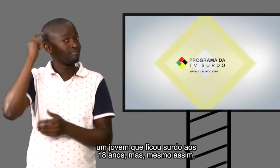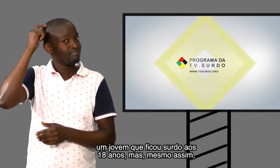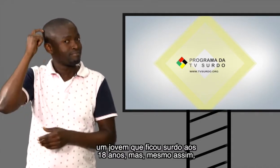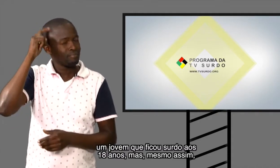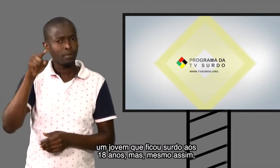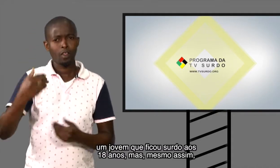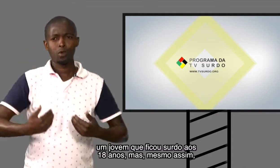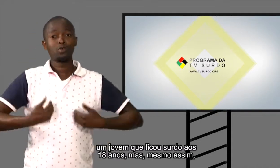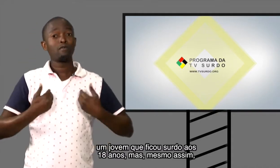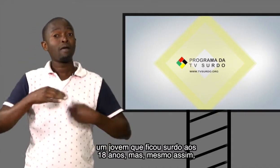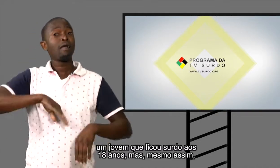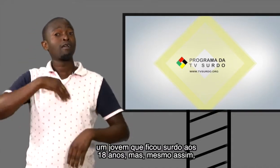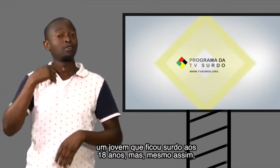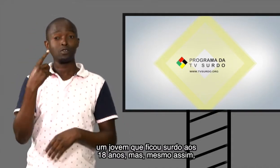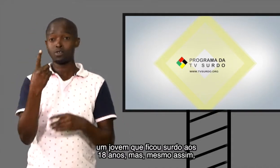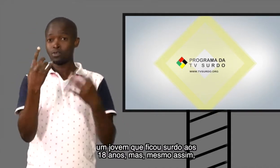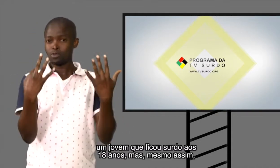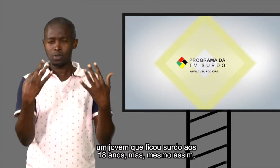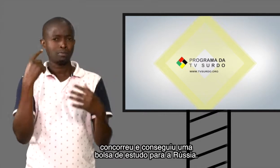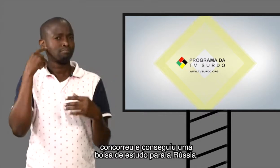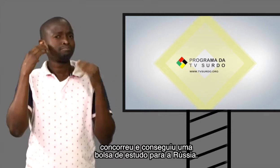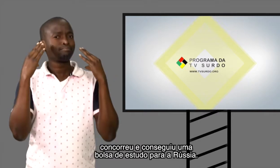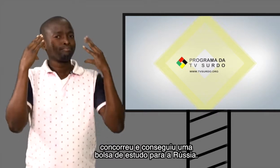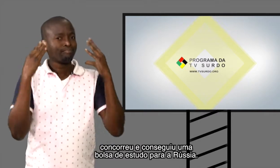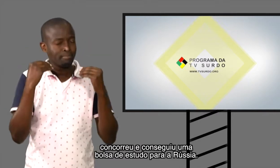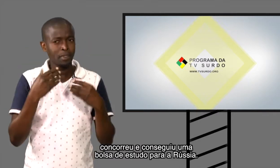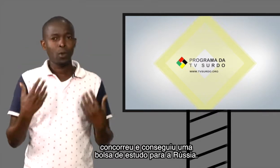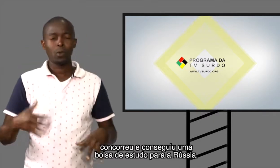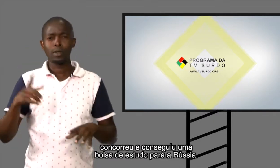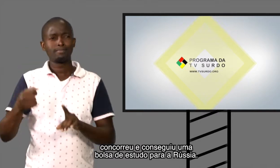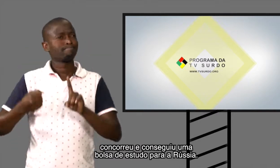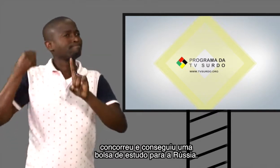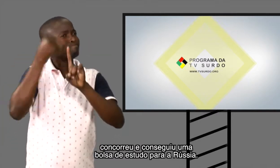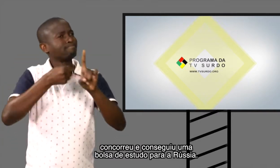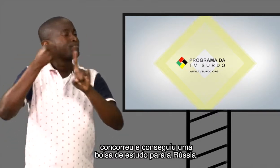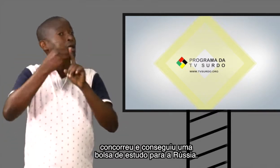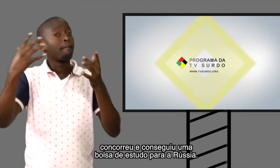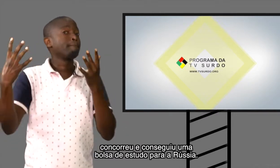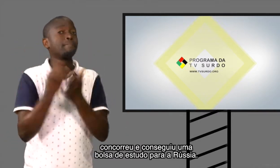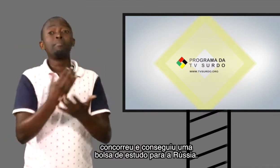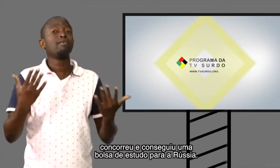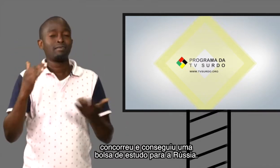aos 18 anos, mas mesmo assim concorreu e conseguiu uma bolsa de estudo para a Rússia.